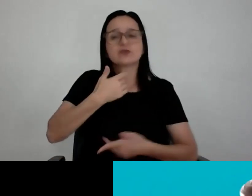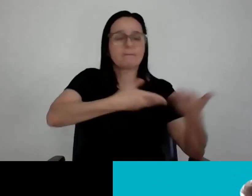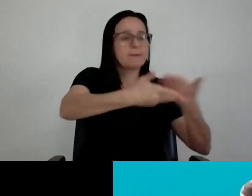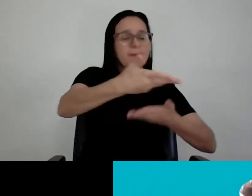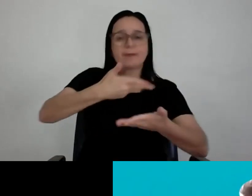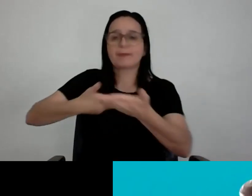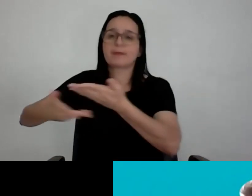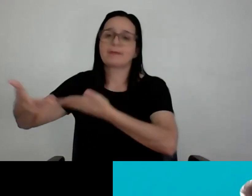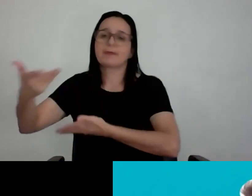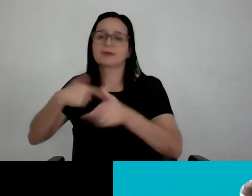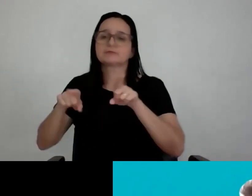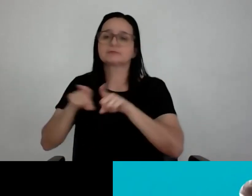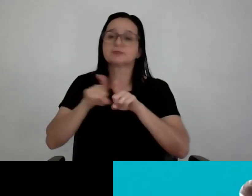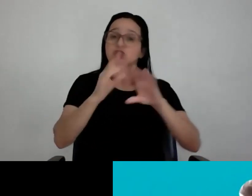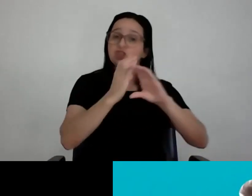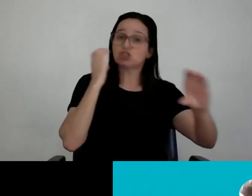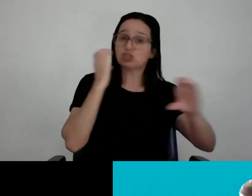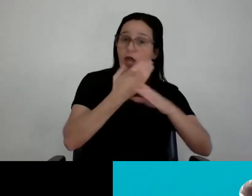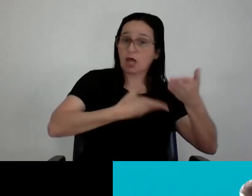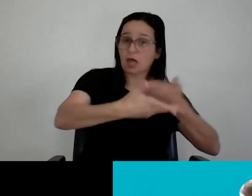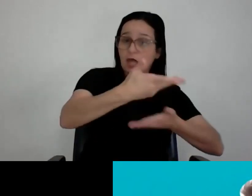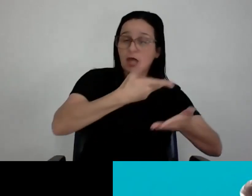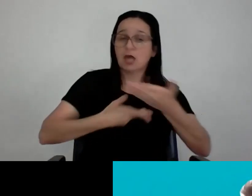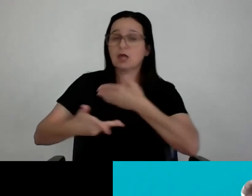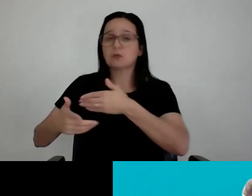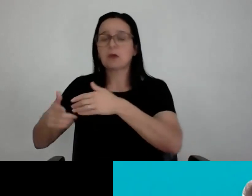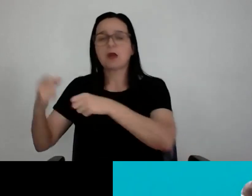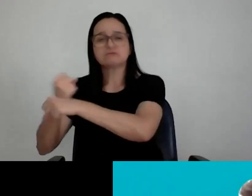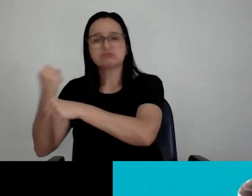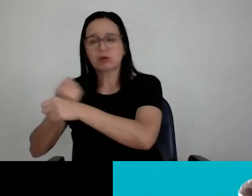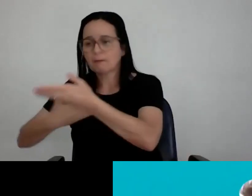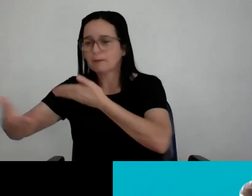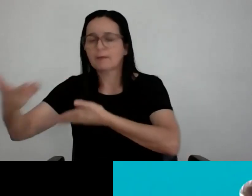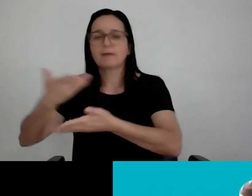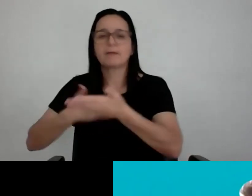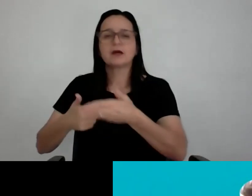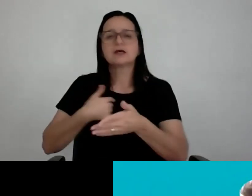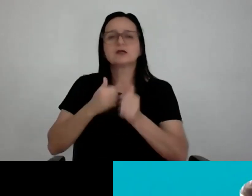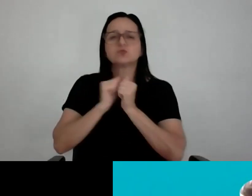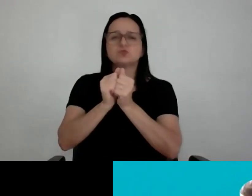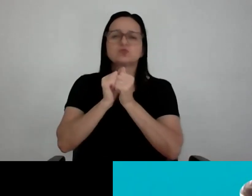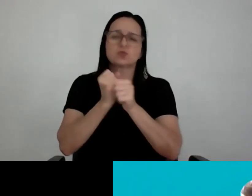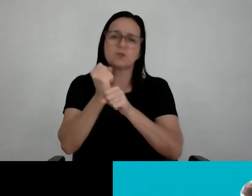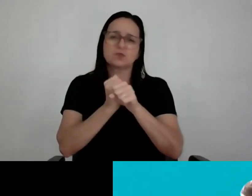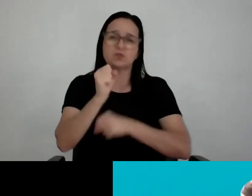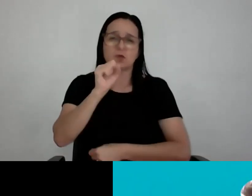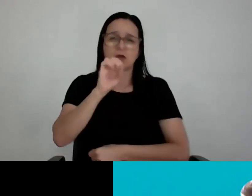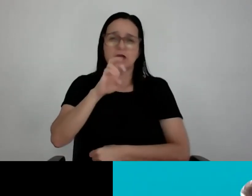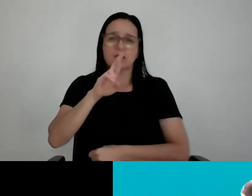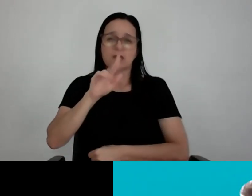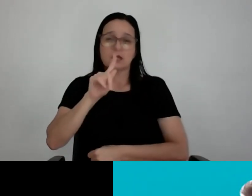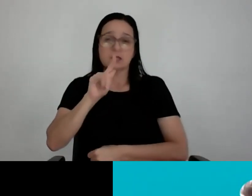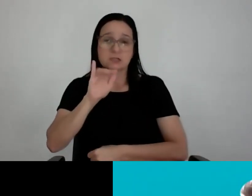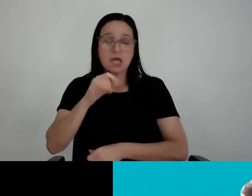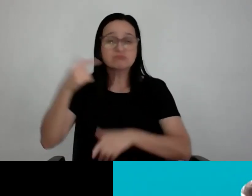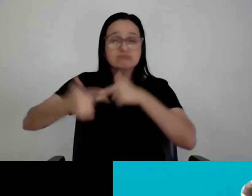operário. Só um exemplo, convivi muitos anos com o Sérgio Bernardes, mestre da arquitetura. Eu entrava em obra com ele, eu era garoto ainda, ele